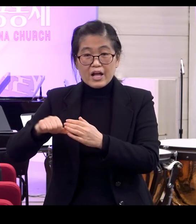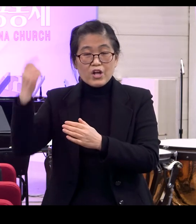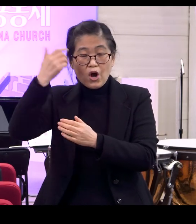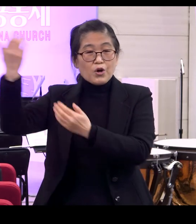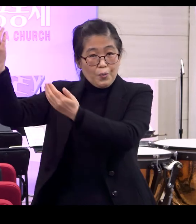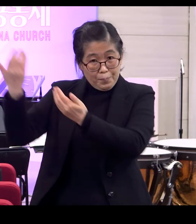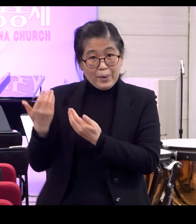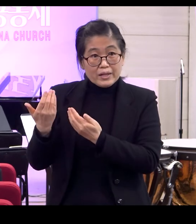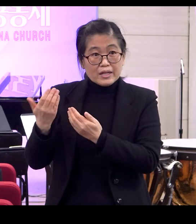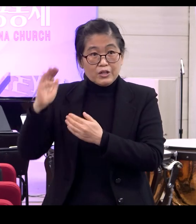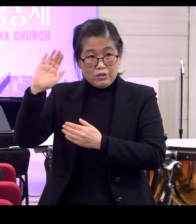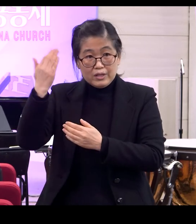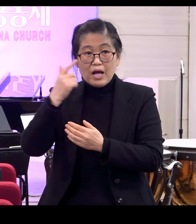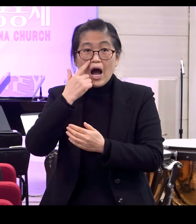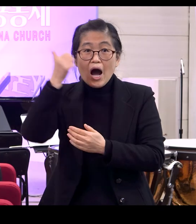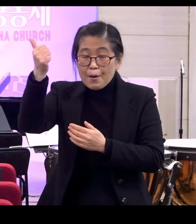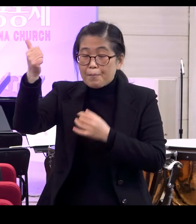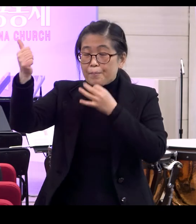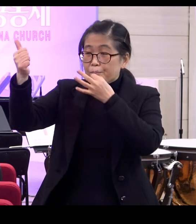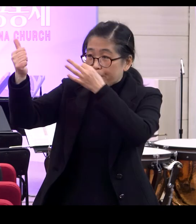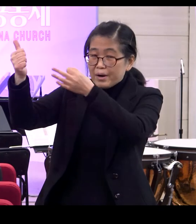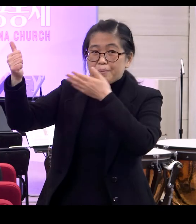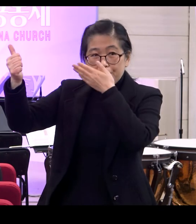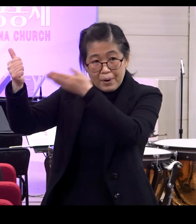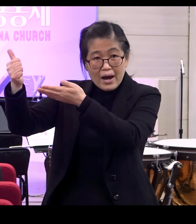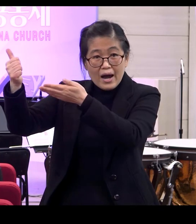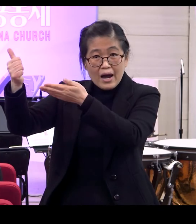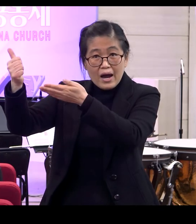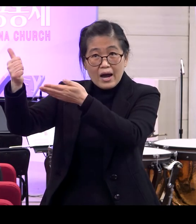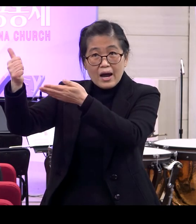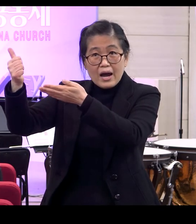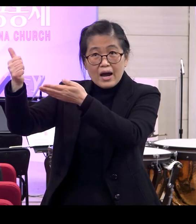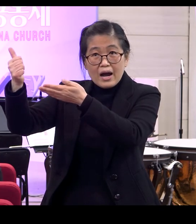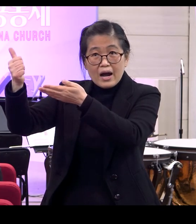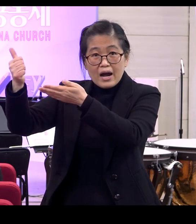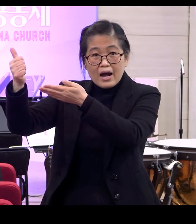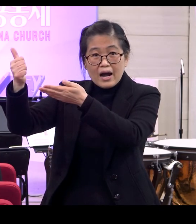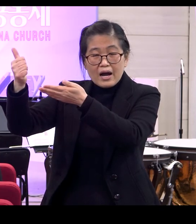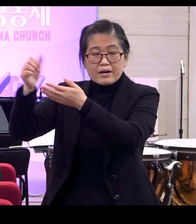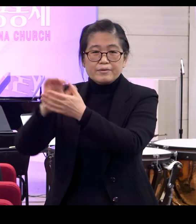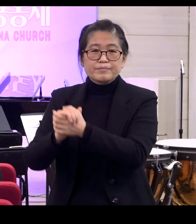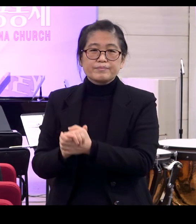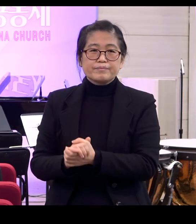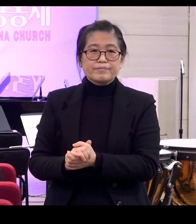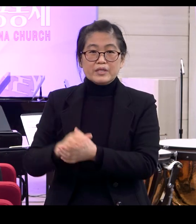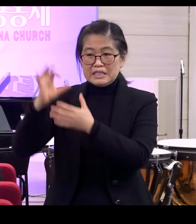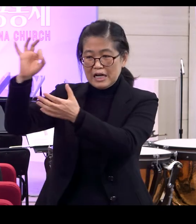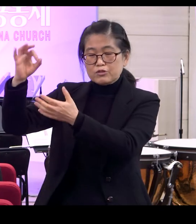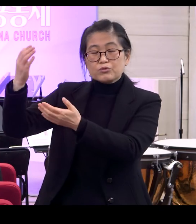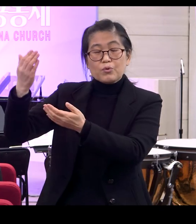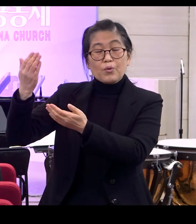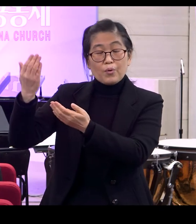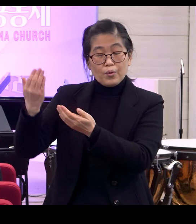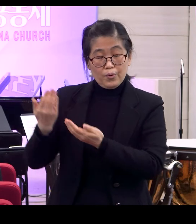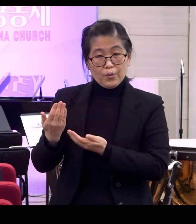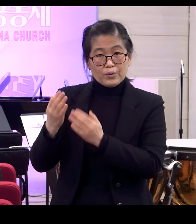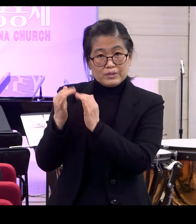하나님을 우리가 이제 아빠 아버지라고 부르지느니라 상속자가 되어서 바로 그 다스림을 가지고 여러분